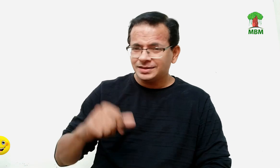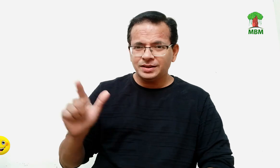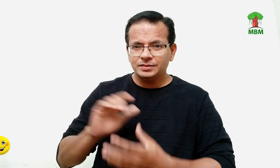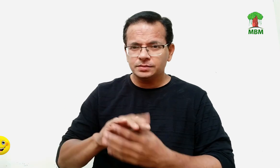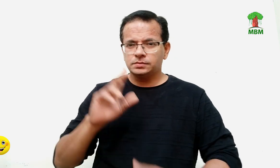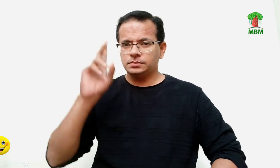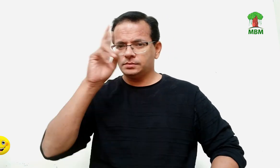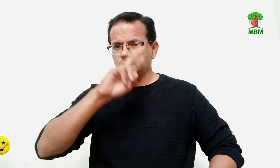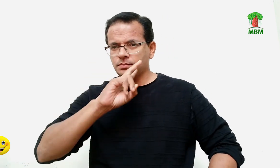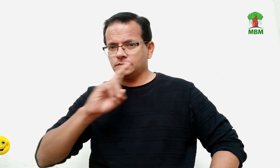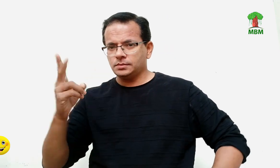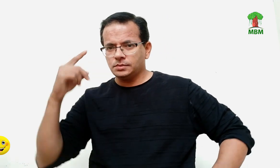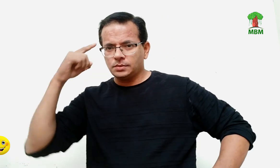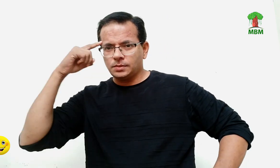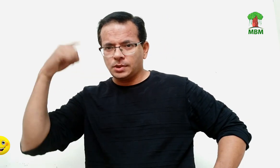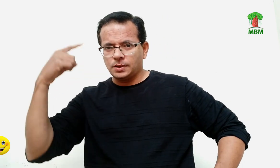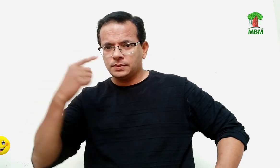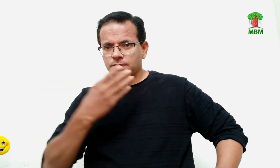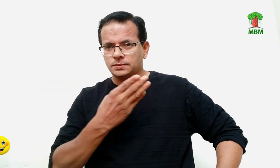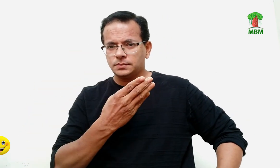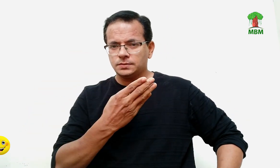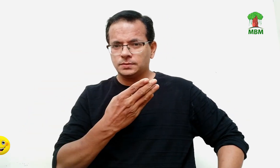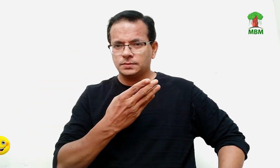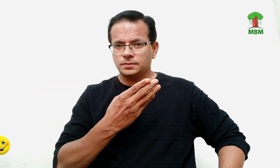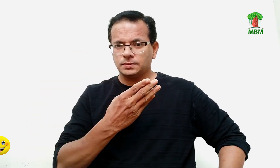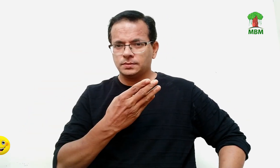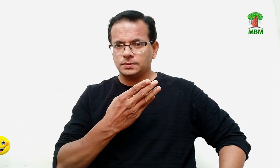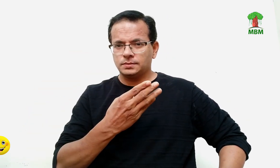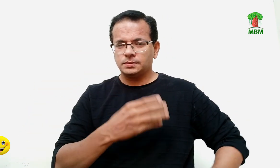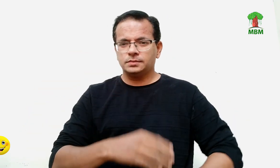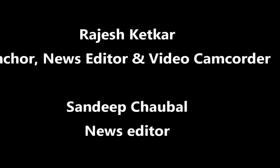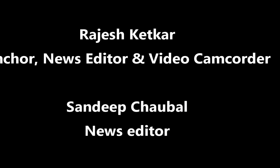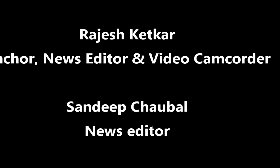पूरा हुआ उसके बाद क्या हुआ उसके उस चोटी का जनम